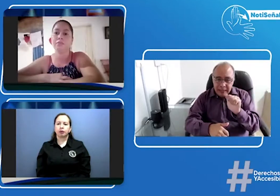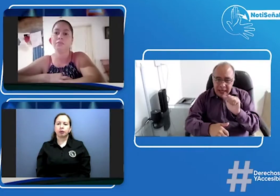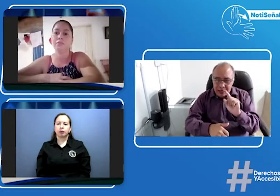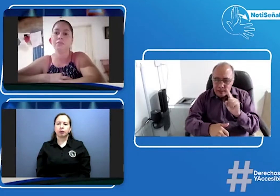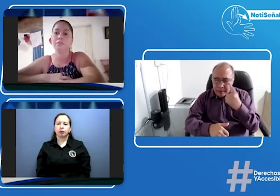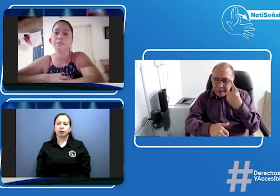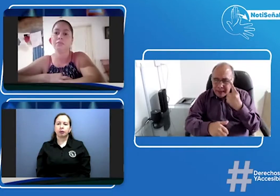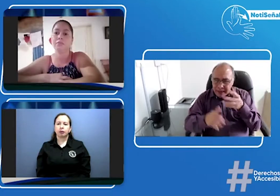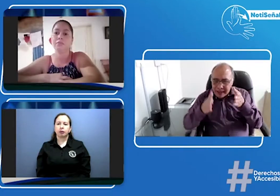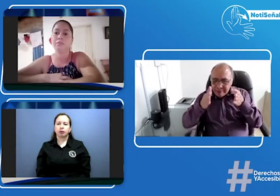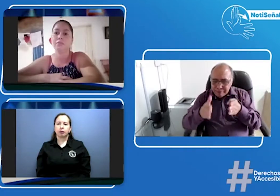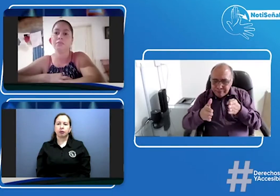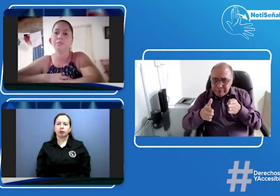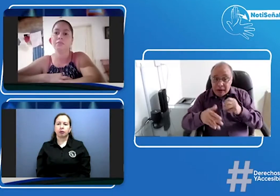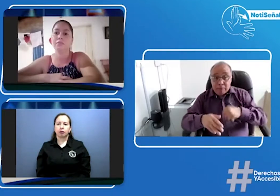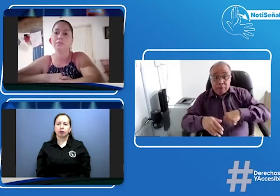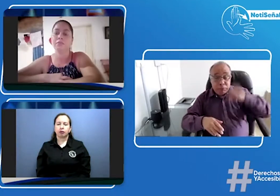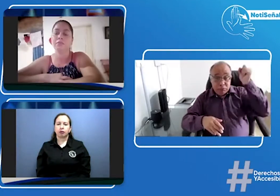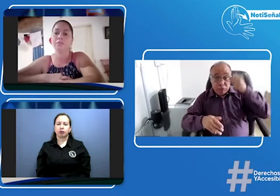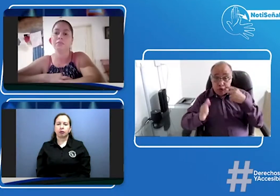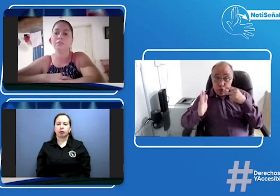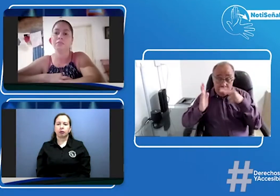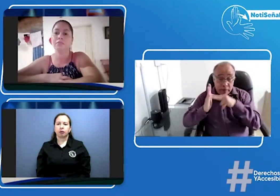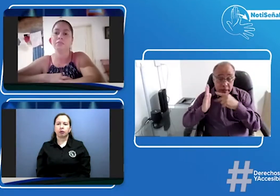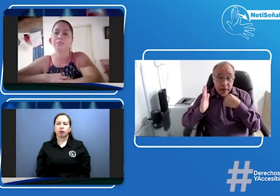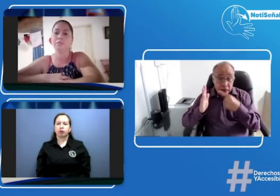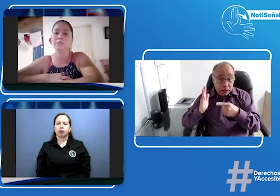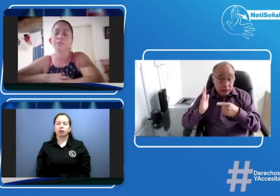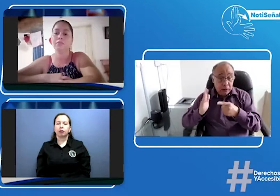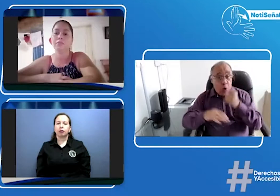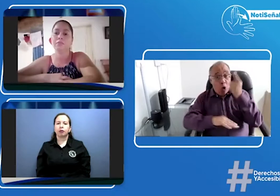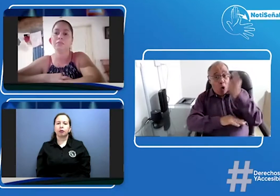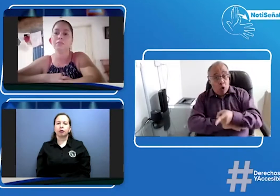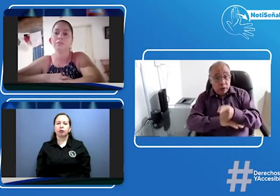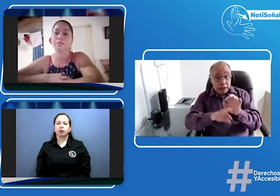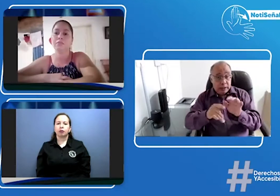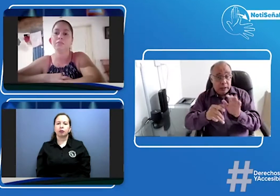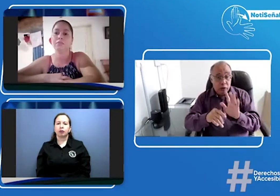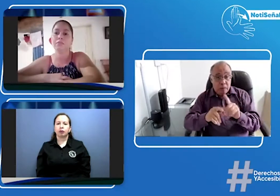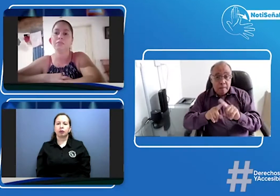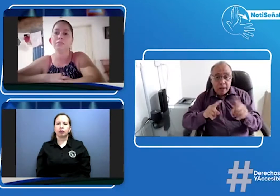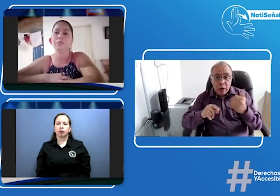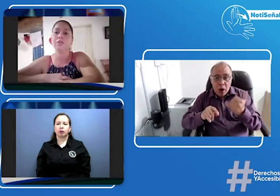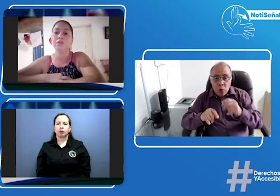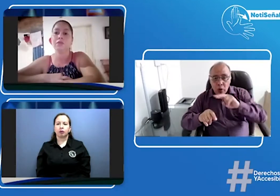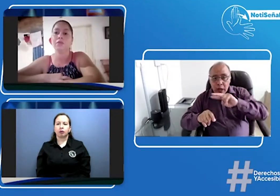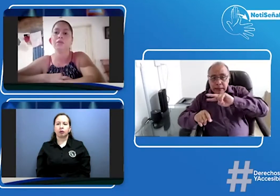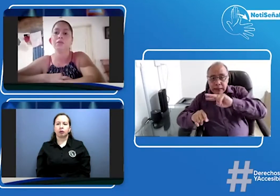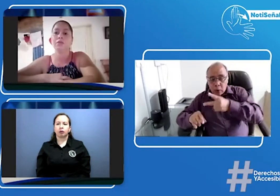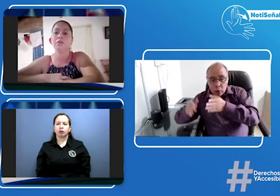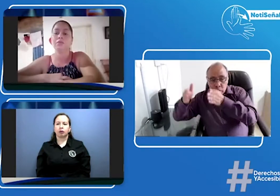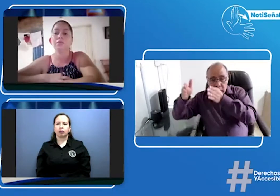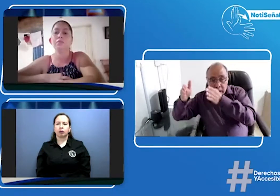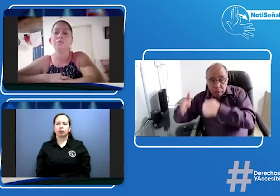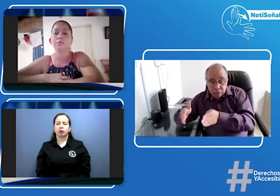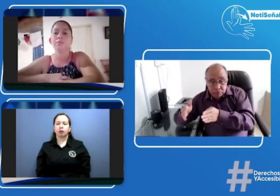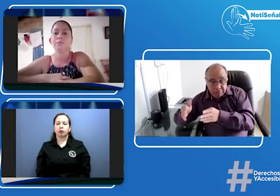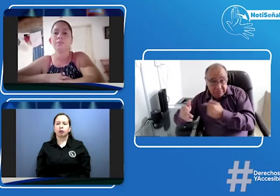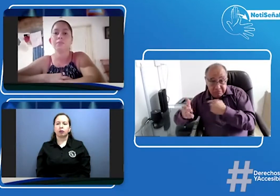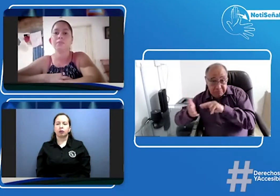instancia de la acción de tutela ustedes la ganaron ¿no? yo vi que allí el juez ordenó a que eso se hiciera pero en